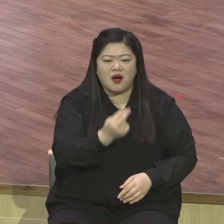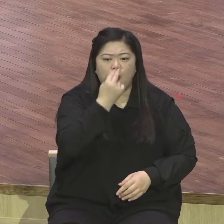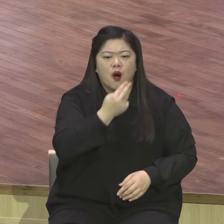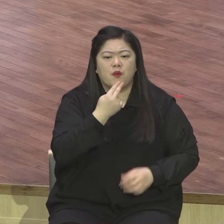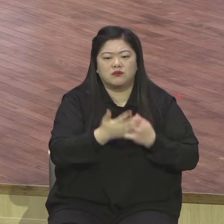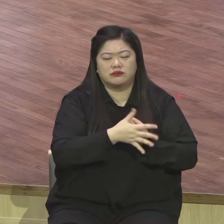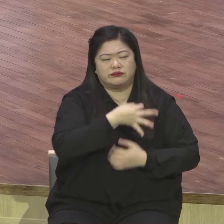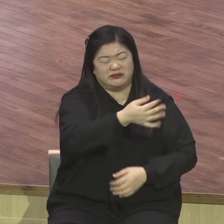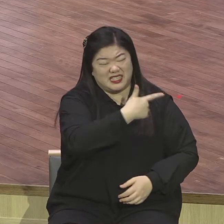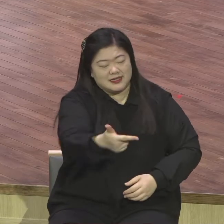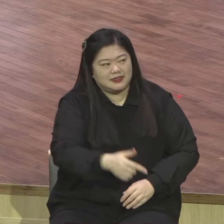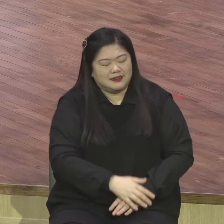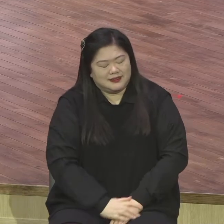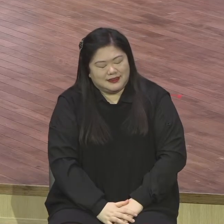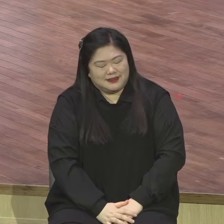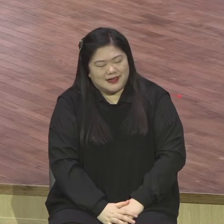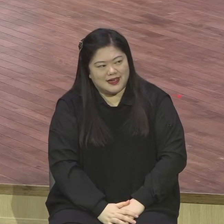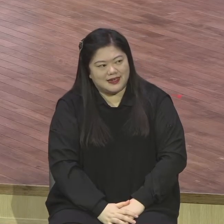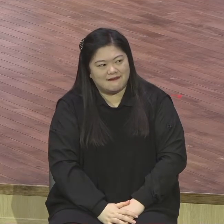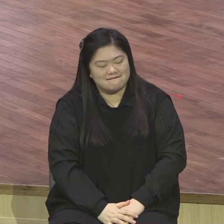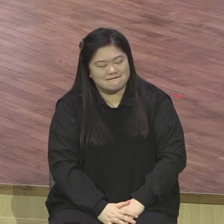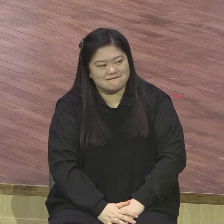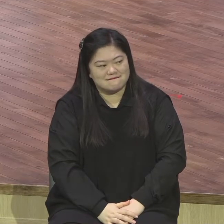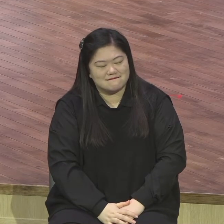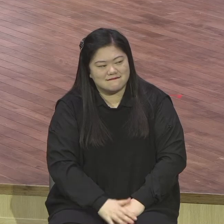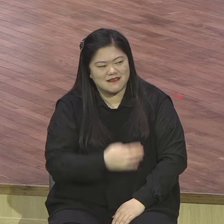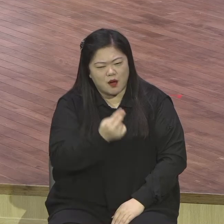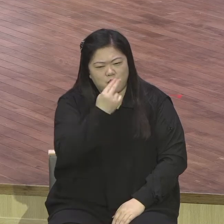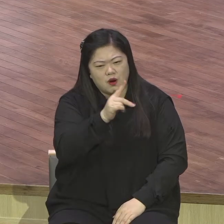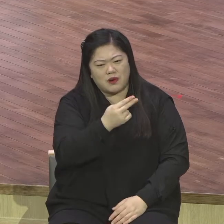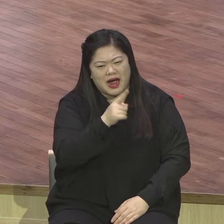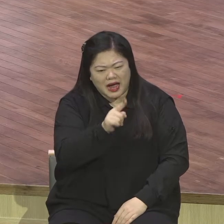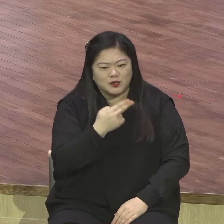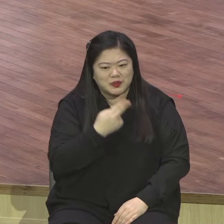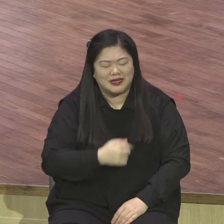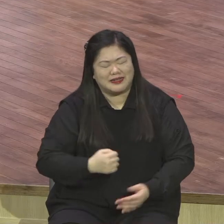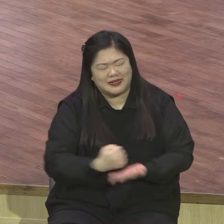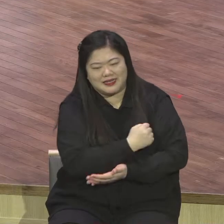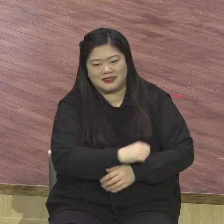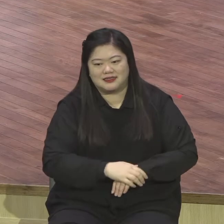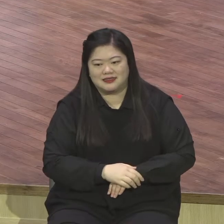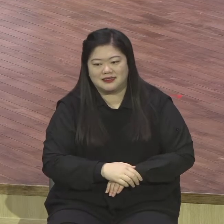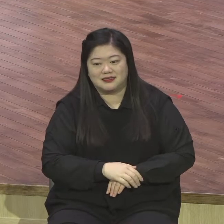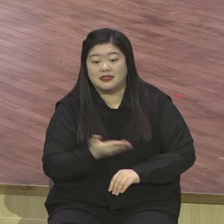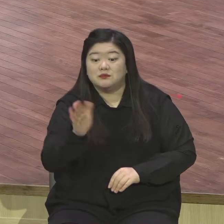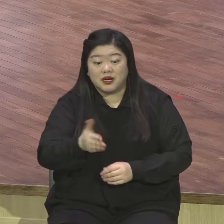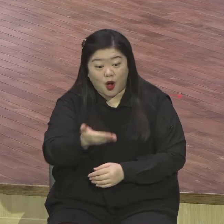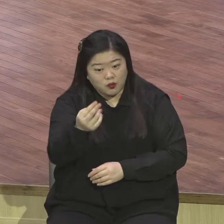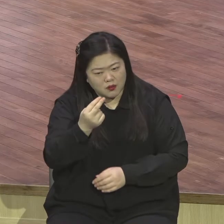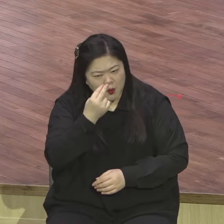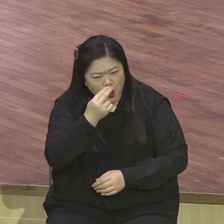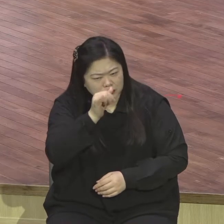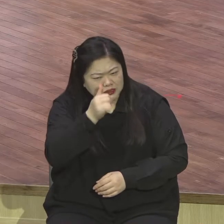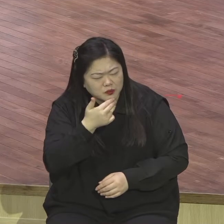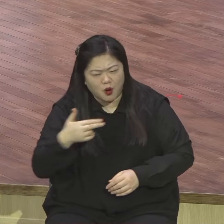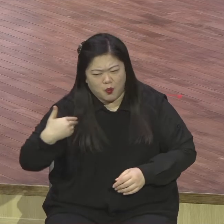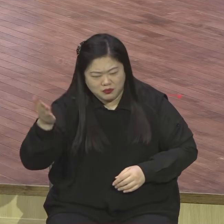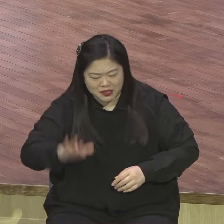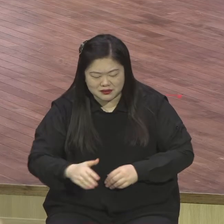여러분은 영원보험이 있습니다 세상적으로는 세상적으로는 종신보험이 있지만 우리는 영원보험이